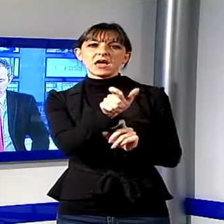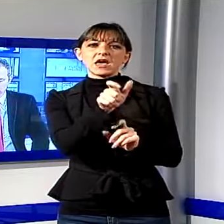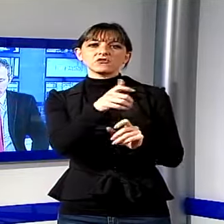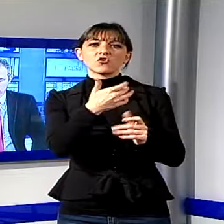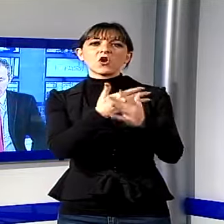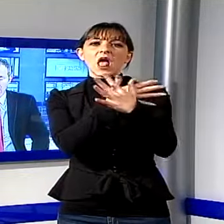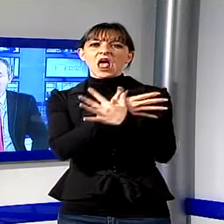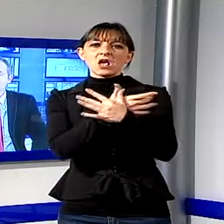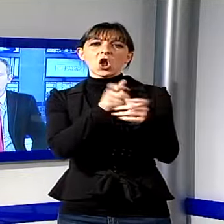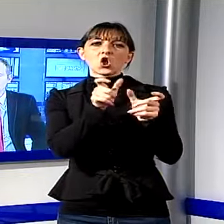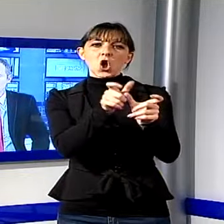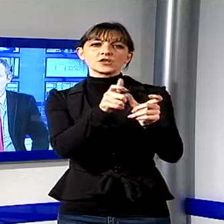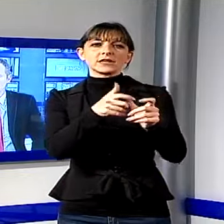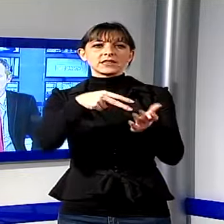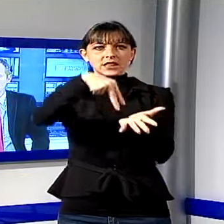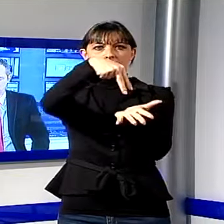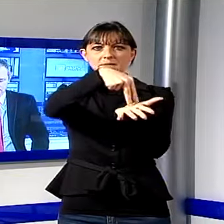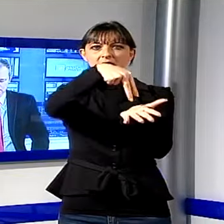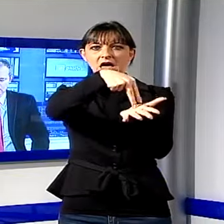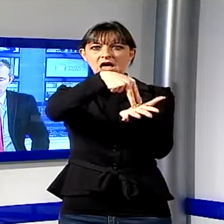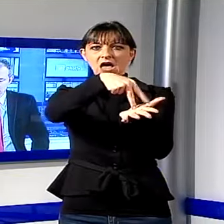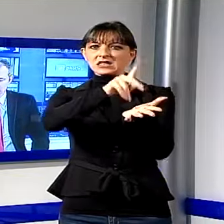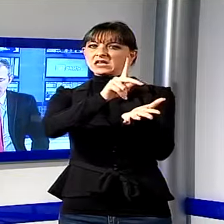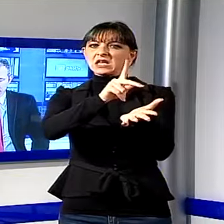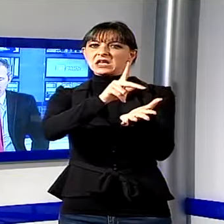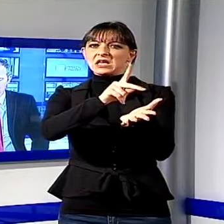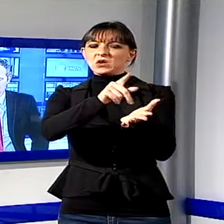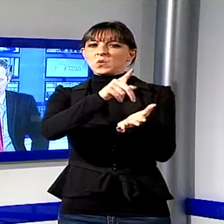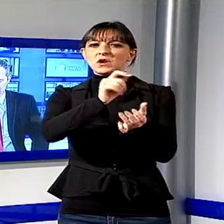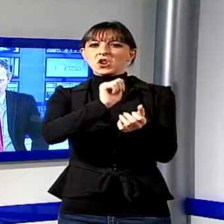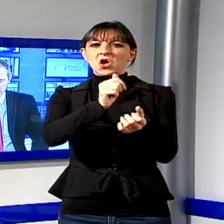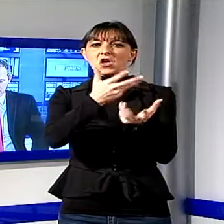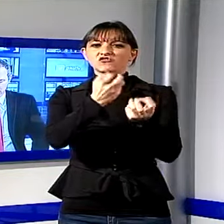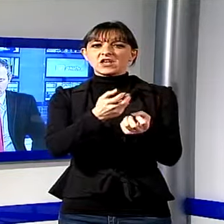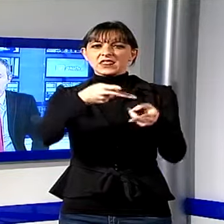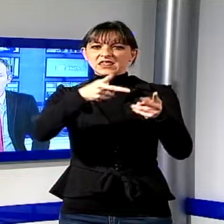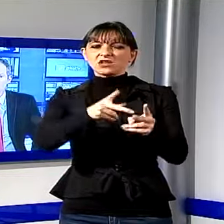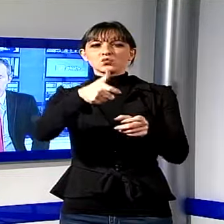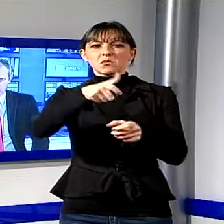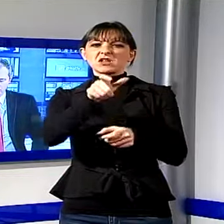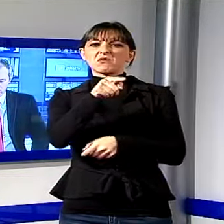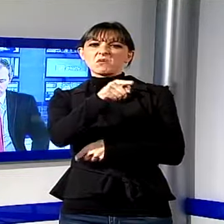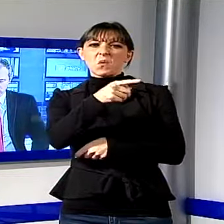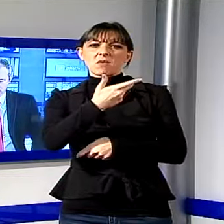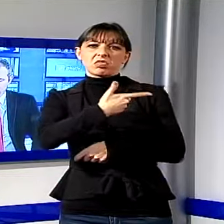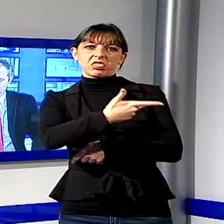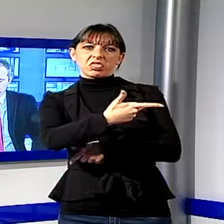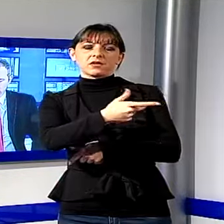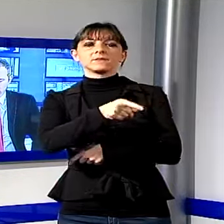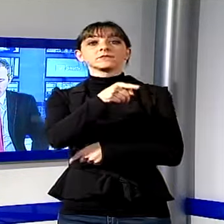percorso perché indegno di sedersi insieme agli italiani. Il sedicenne per la vergogna non ha raccontato niente